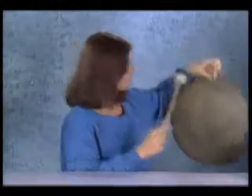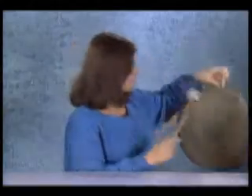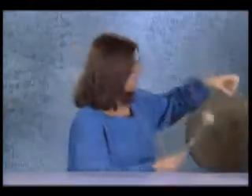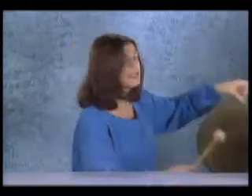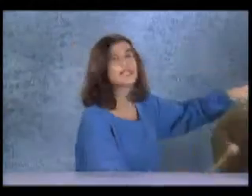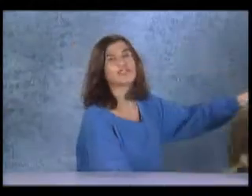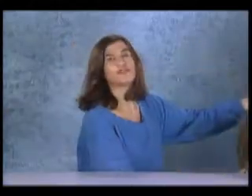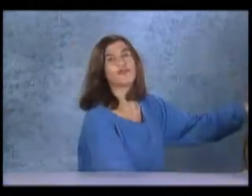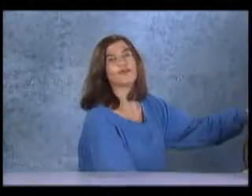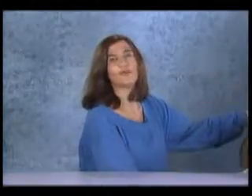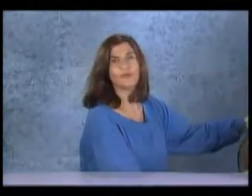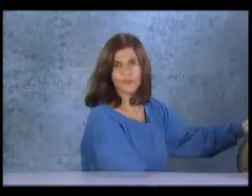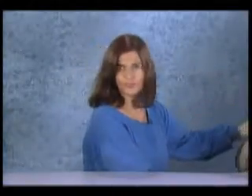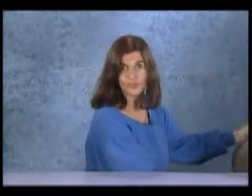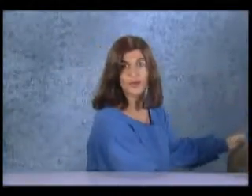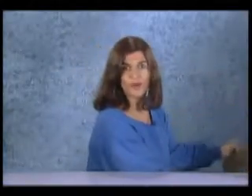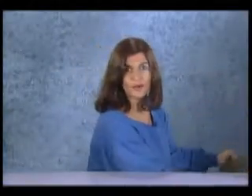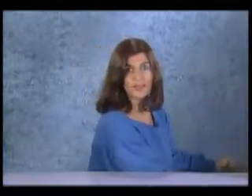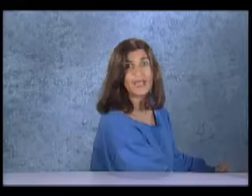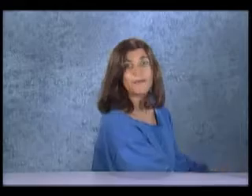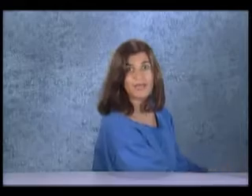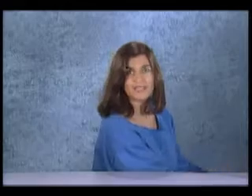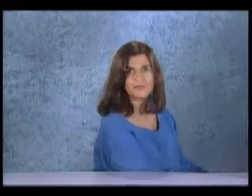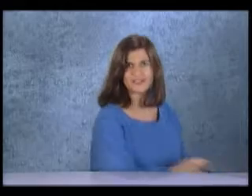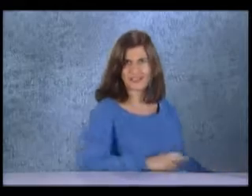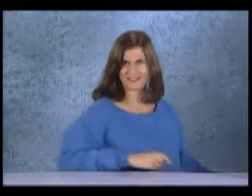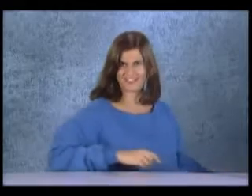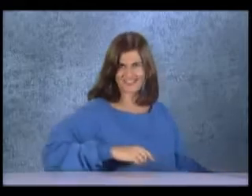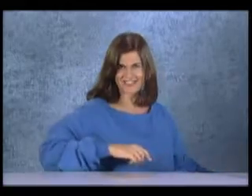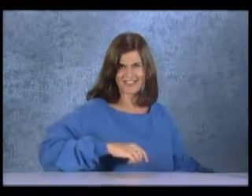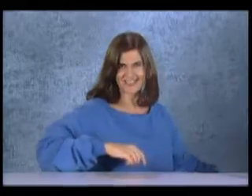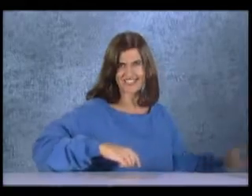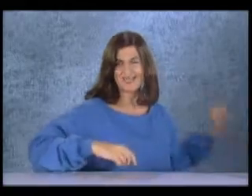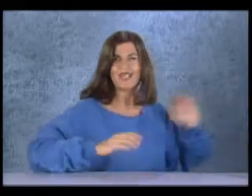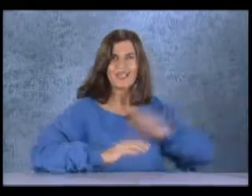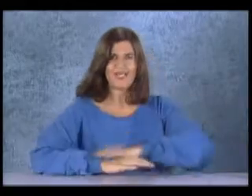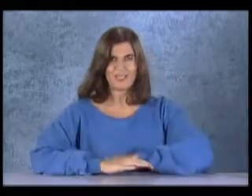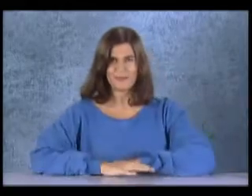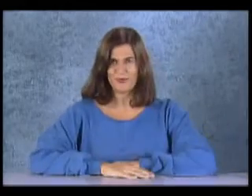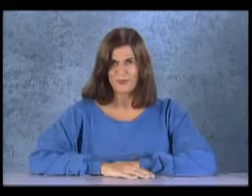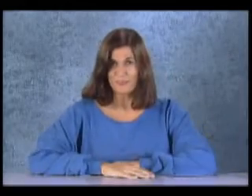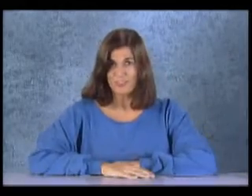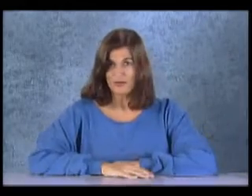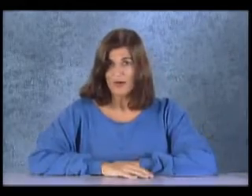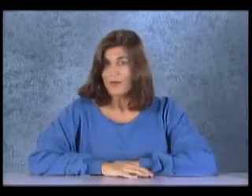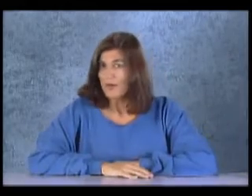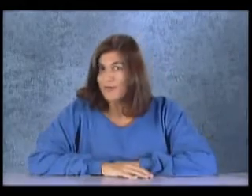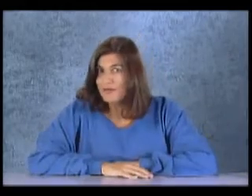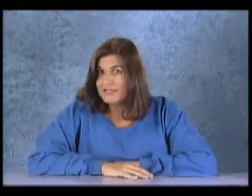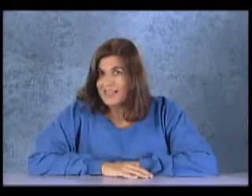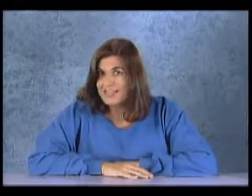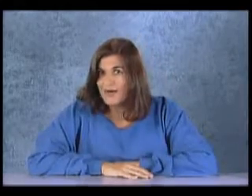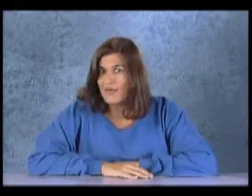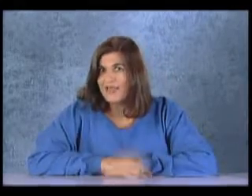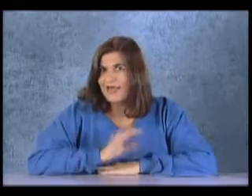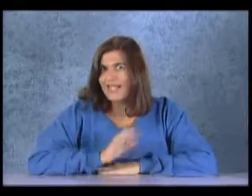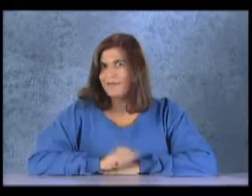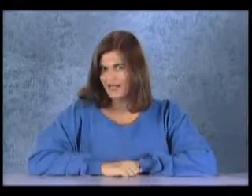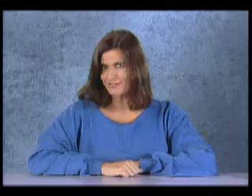E transformou o Boto em homem, mesmo sendo de dia. E o Boto pediu para Moema se casar com ele naquele mesmo